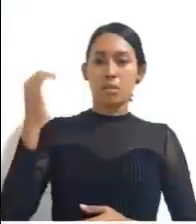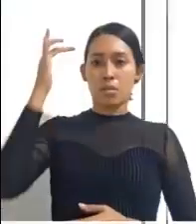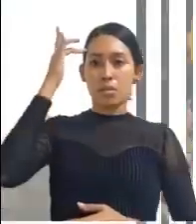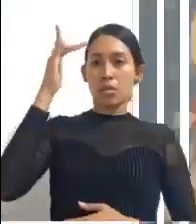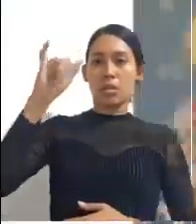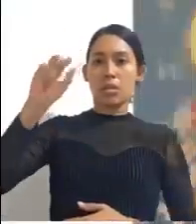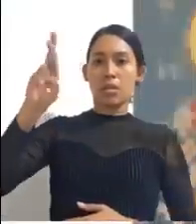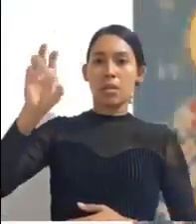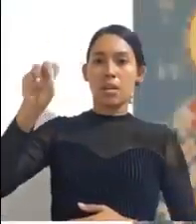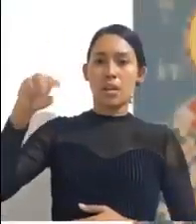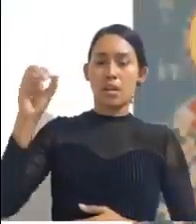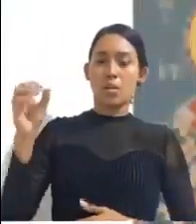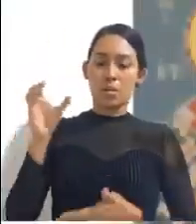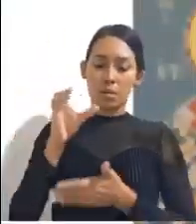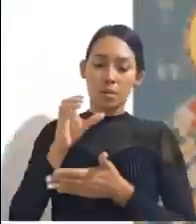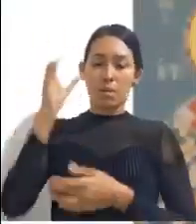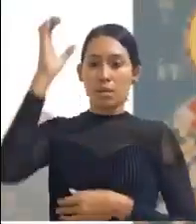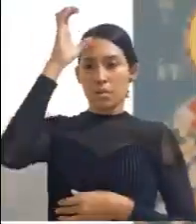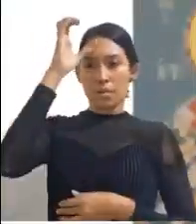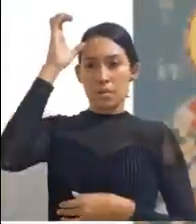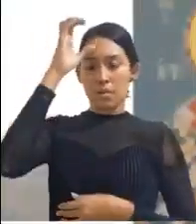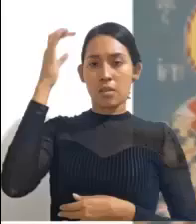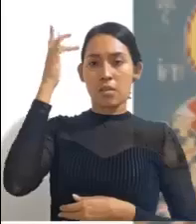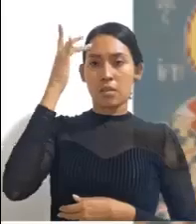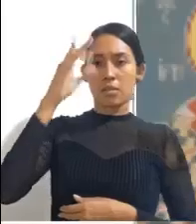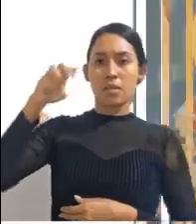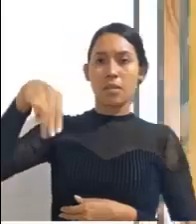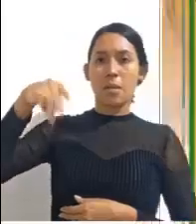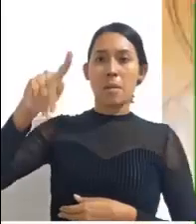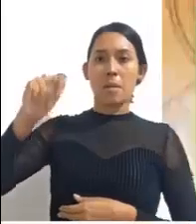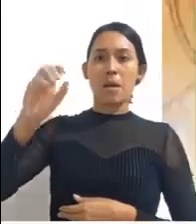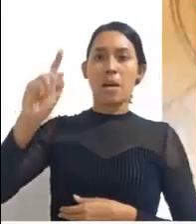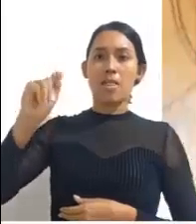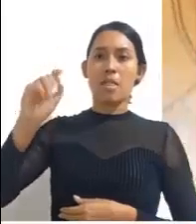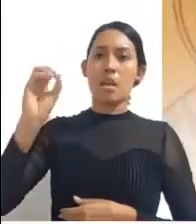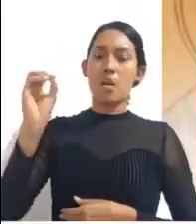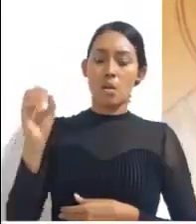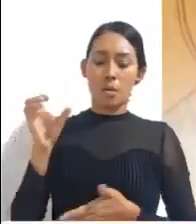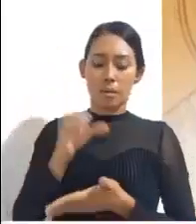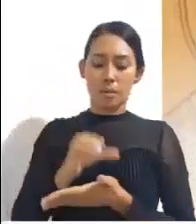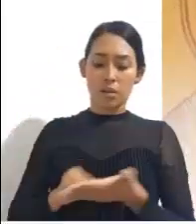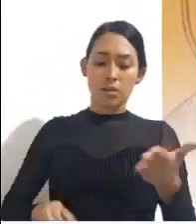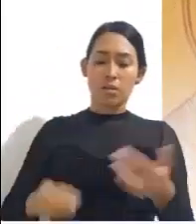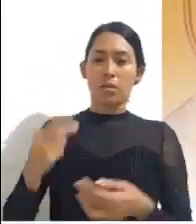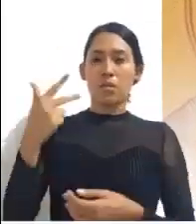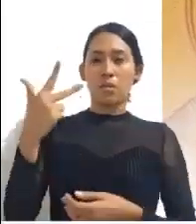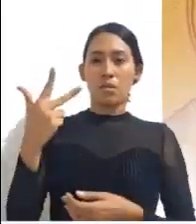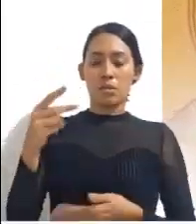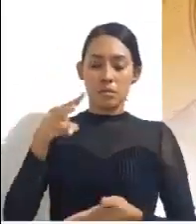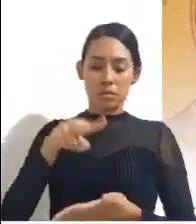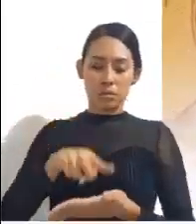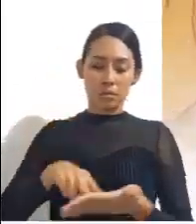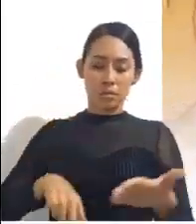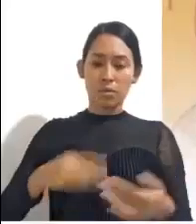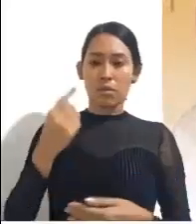junio, San Ireneo. Evangelio según San Mateo, capítulo 8, versículos del